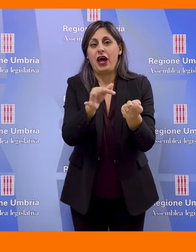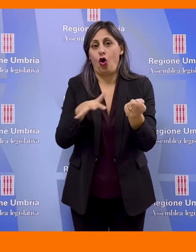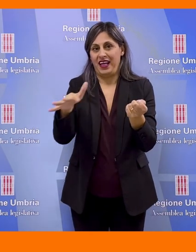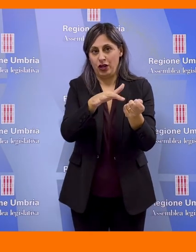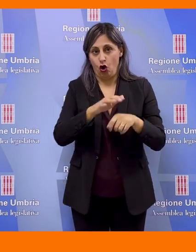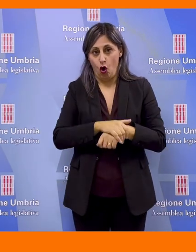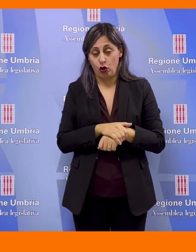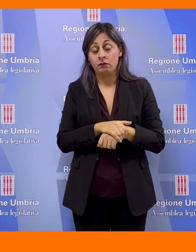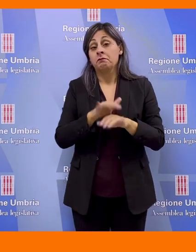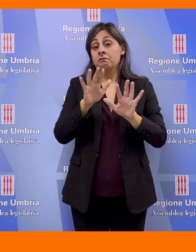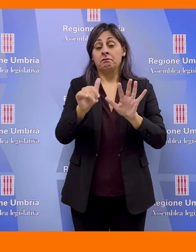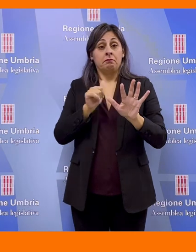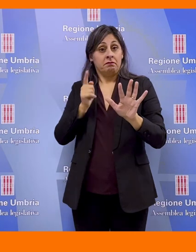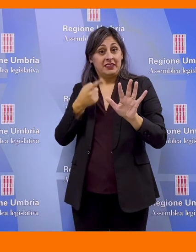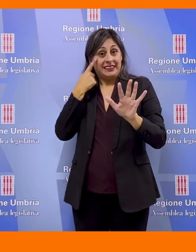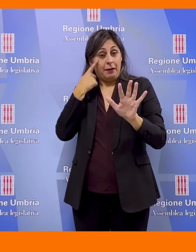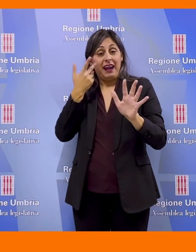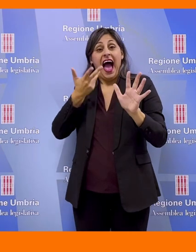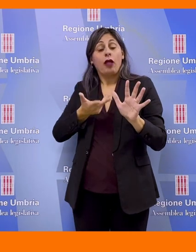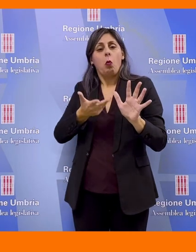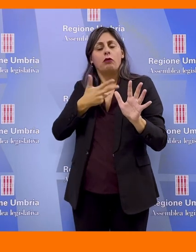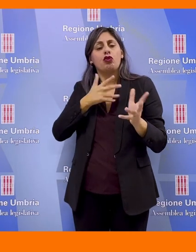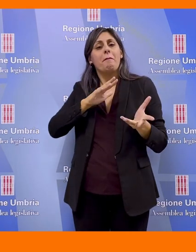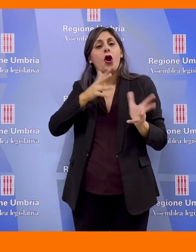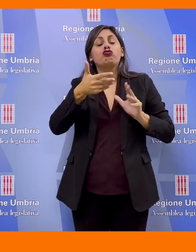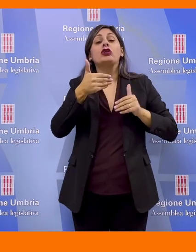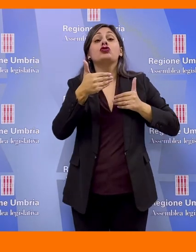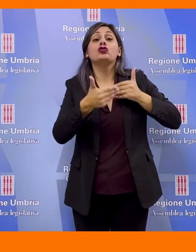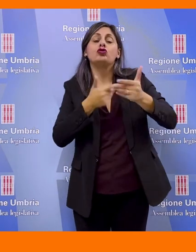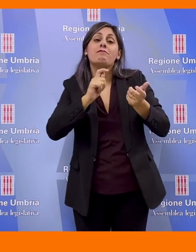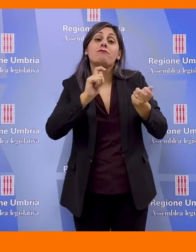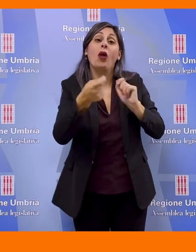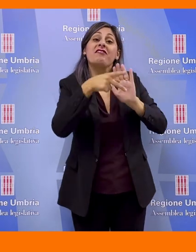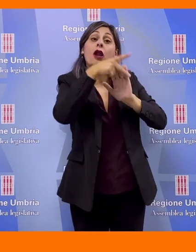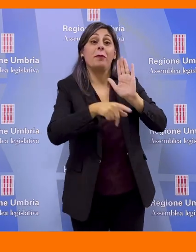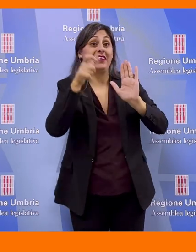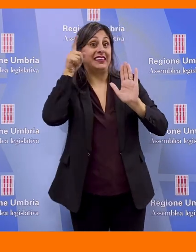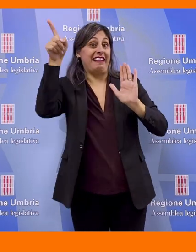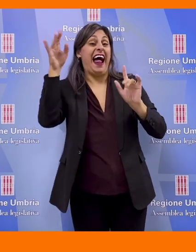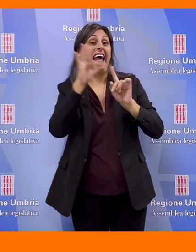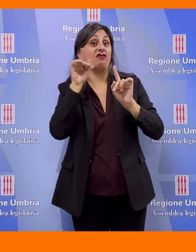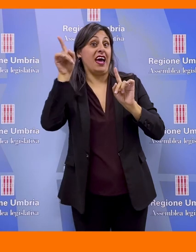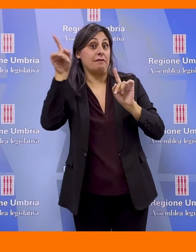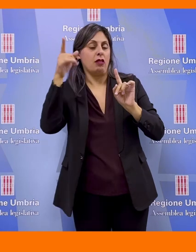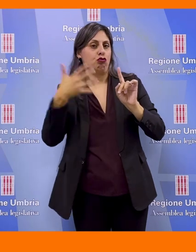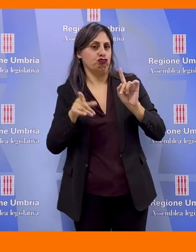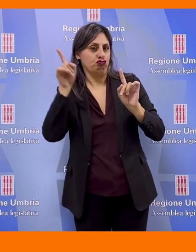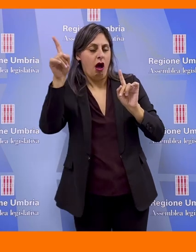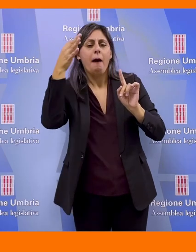del territorio, tenuto conto che è in atto un processo di modifica della normativa statale di riferimento in materia